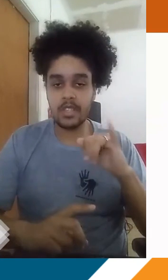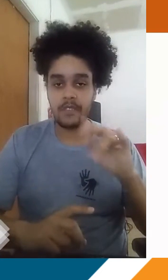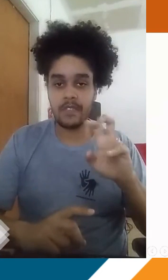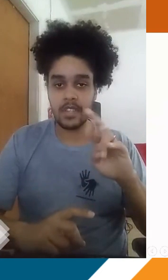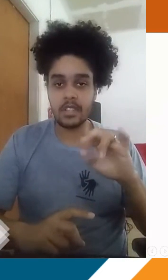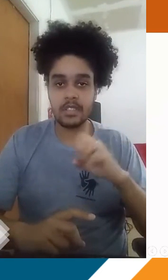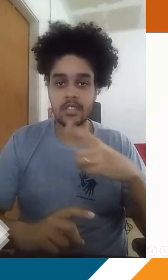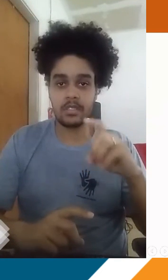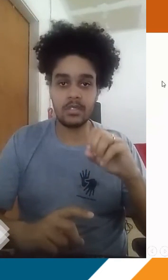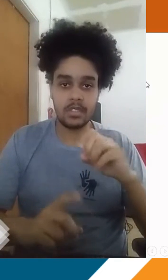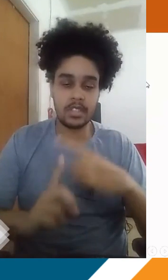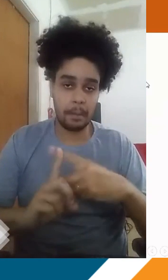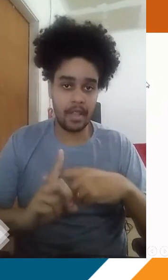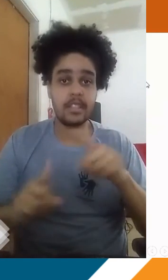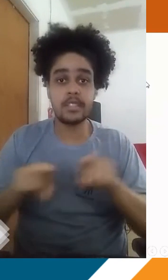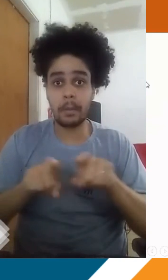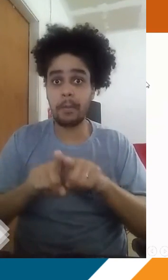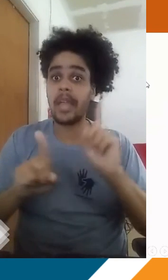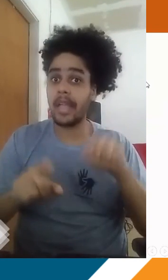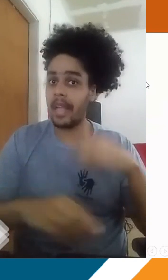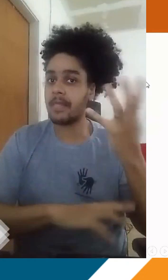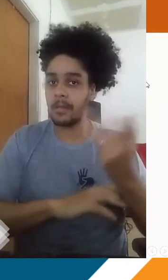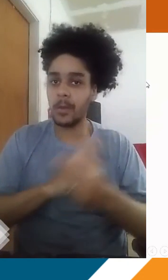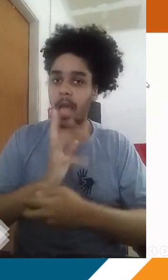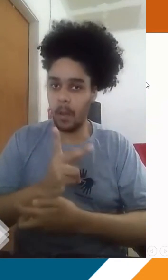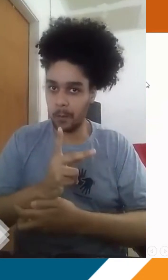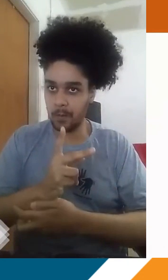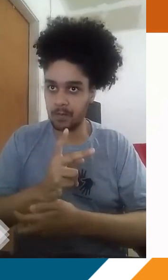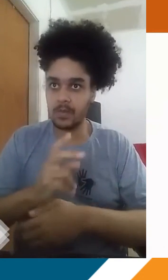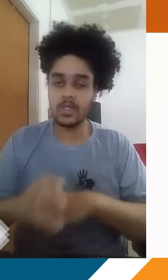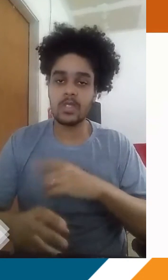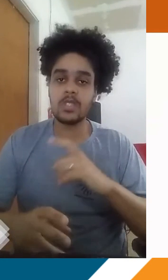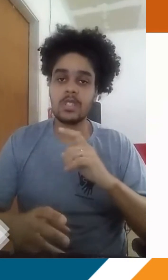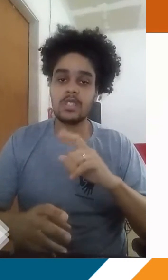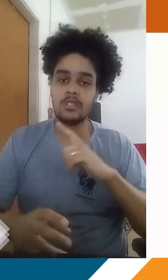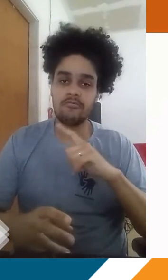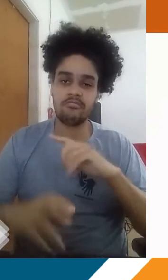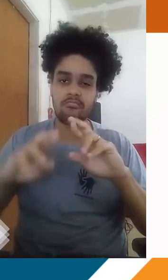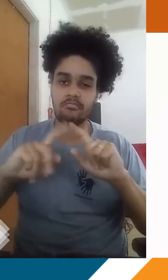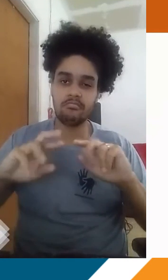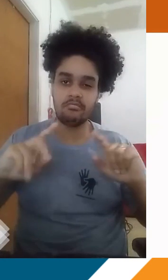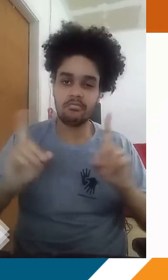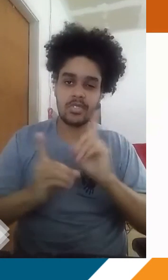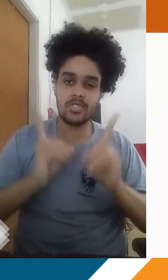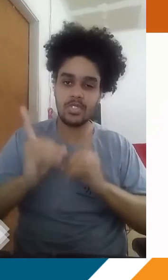A inversão térmica também é um processo natural. Já vou adiantando isso para vocês. Ou seja, a gente tem uma série de